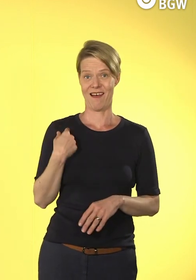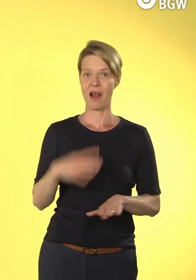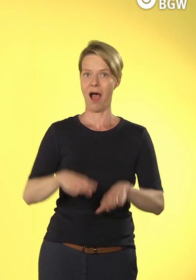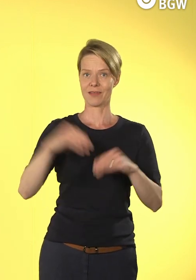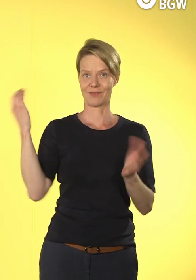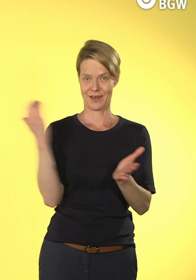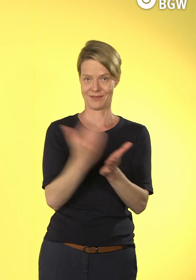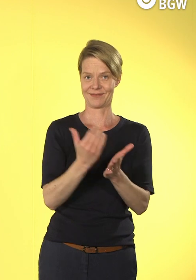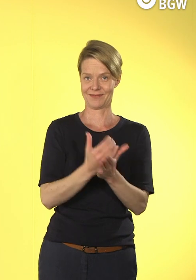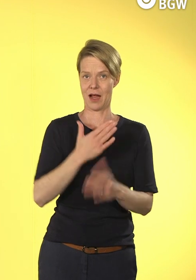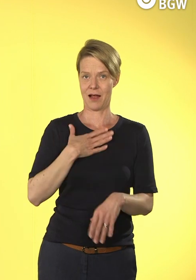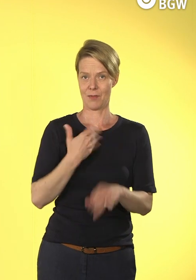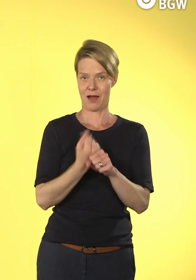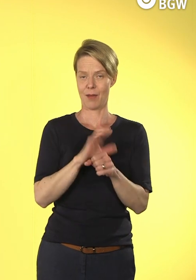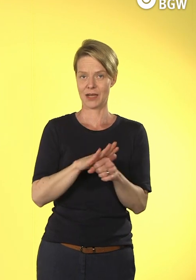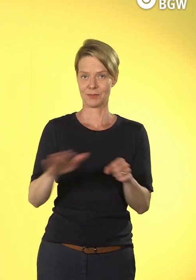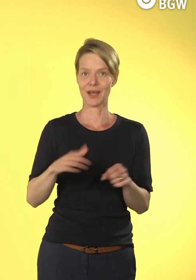Unternehmensentwicklung aktualisieren.